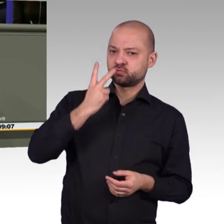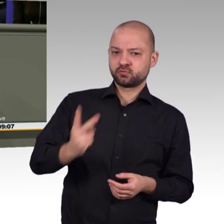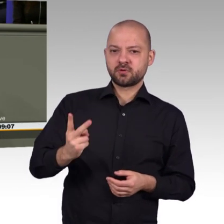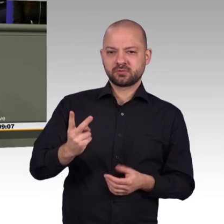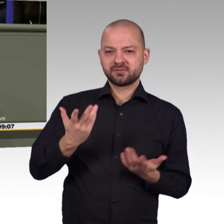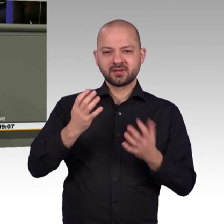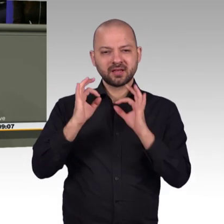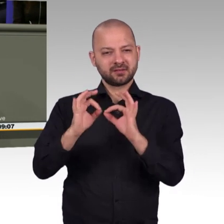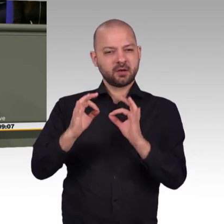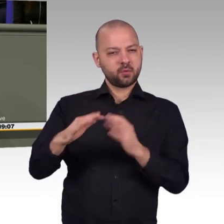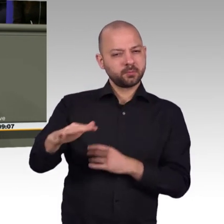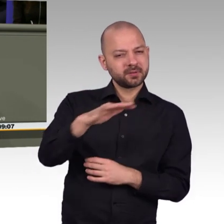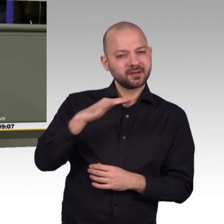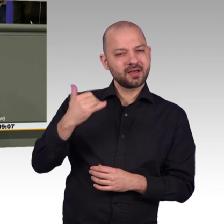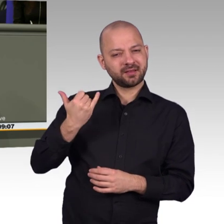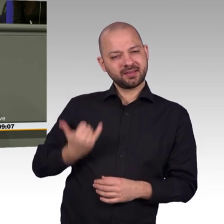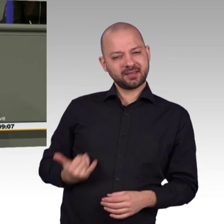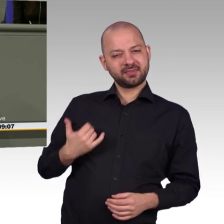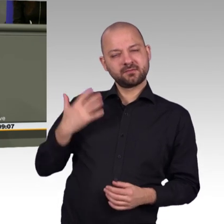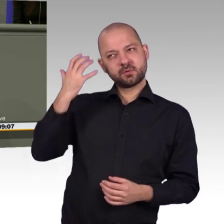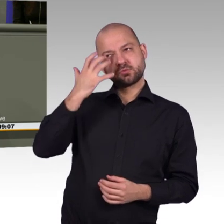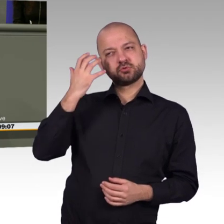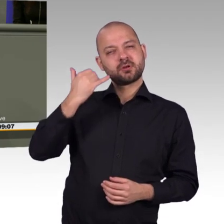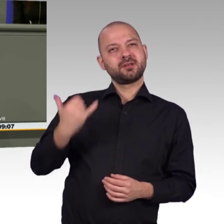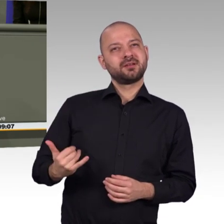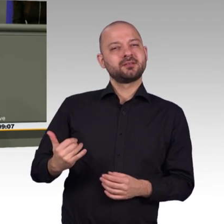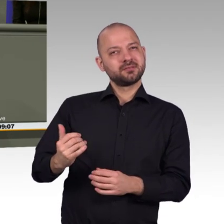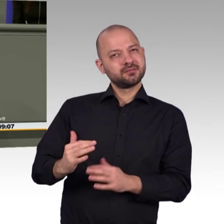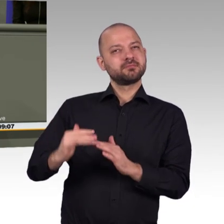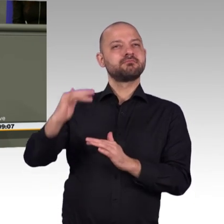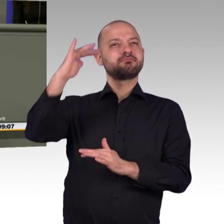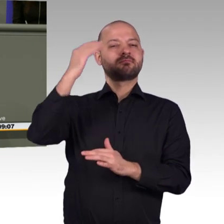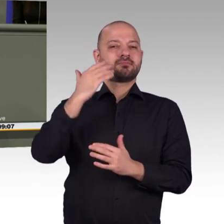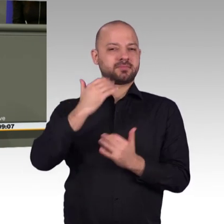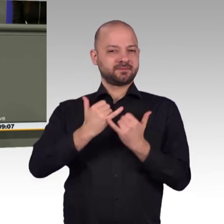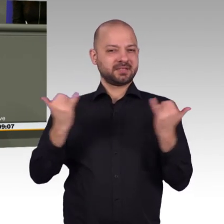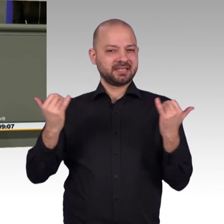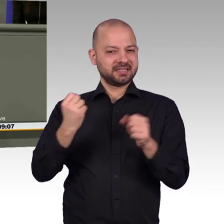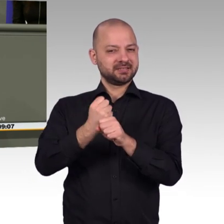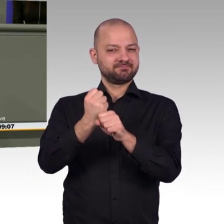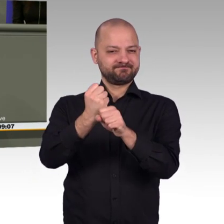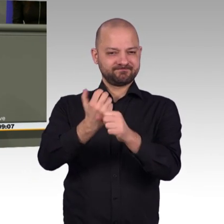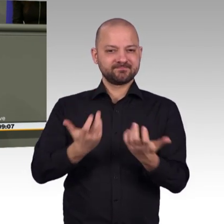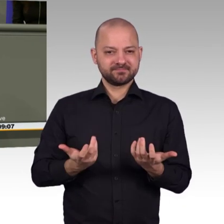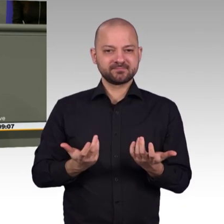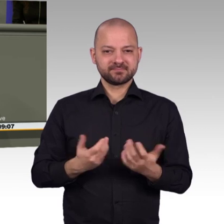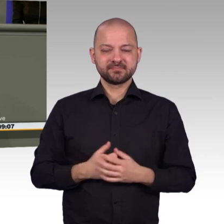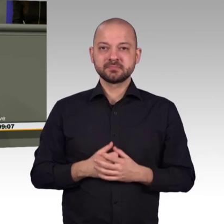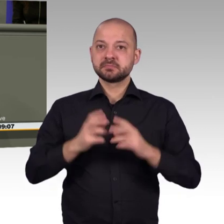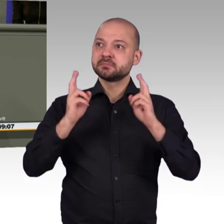Das heißt, wir haben im Moment auch nicht diesen besonderen Riss, den wir manchmal haben, zwischen den Bundesländern, sondern zeitweise noch nicht einmal zwischen den einzelnen Schulen,